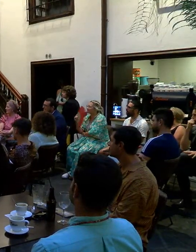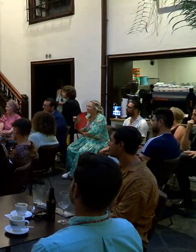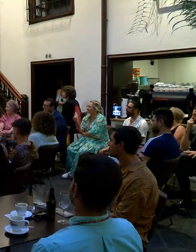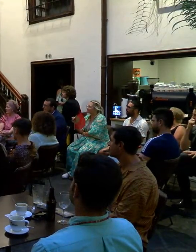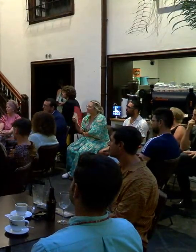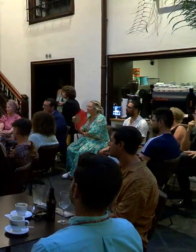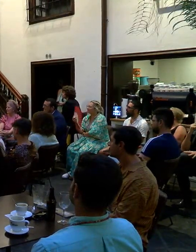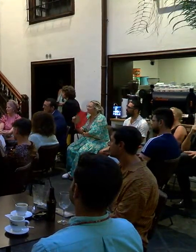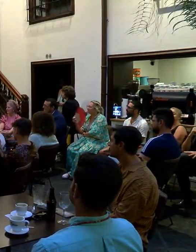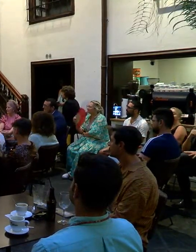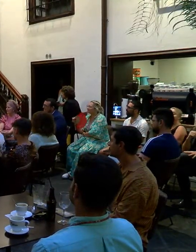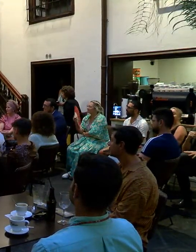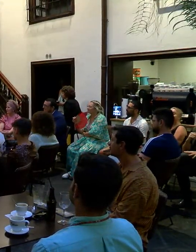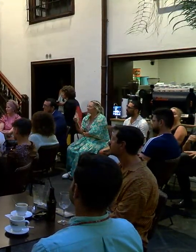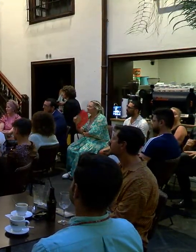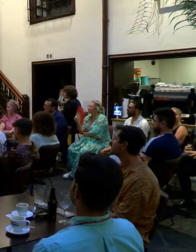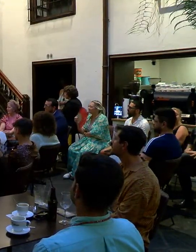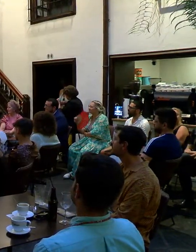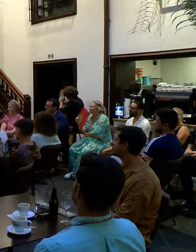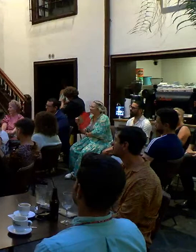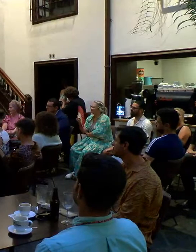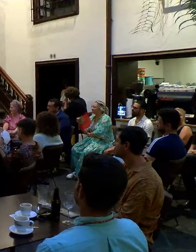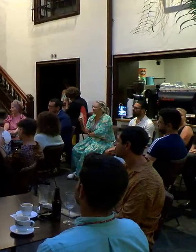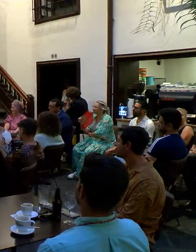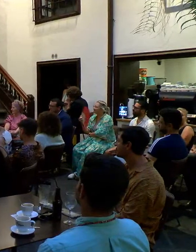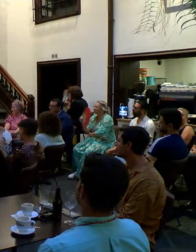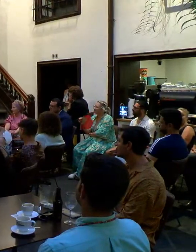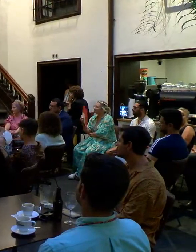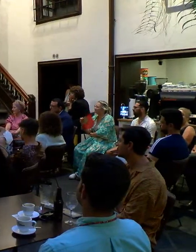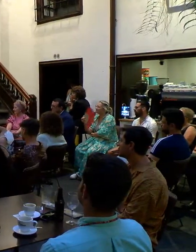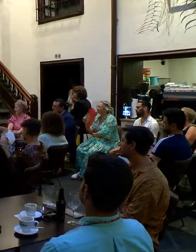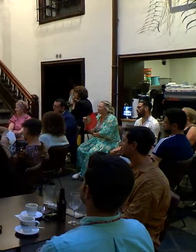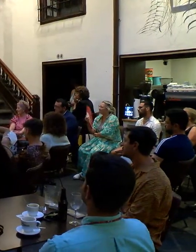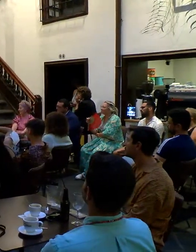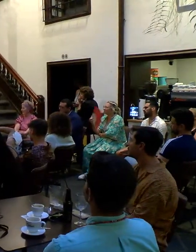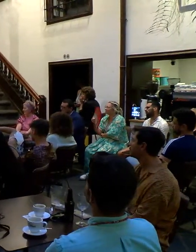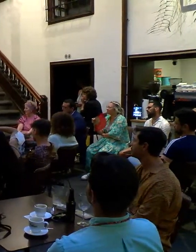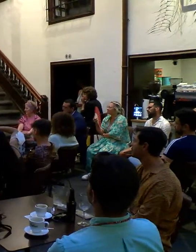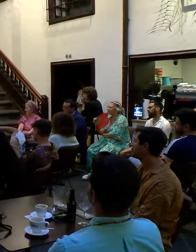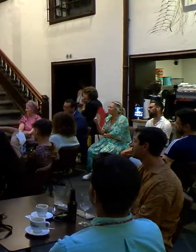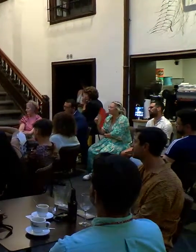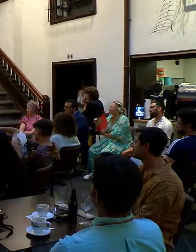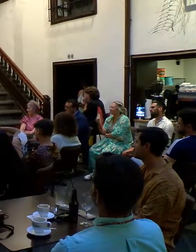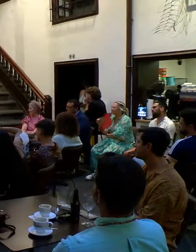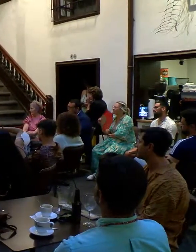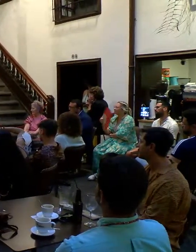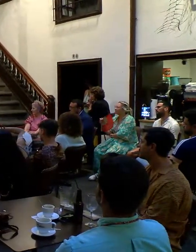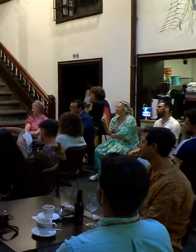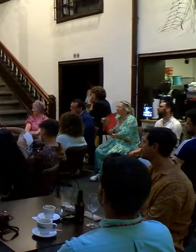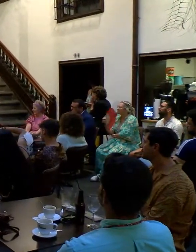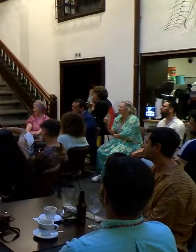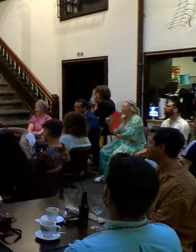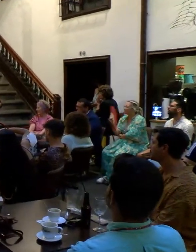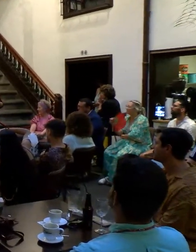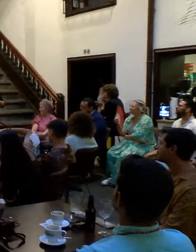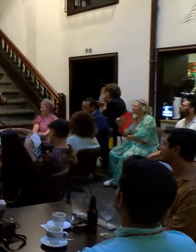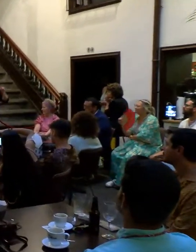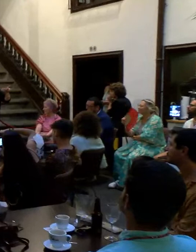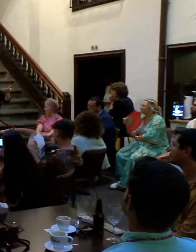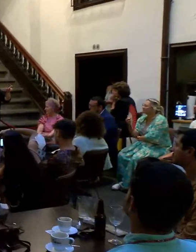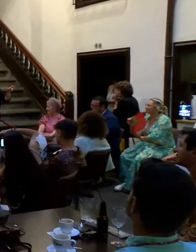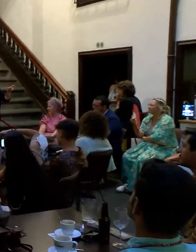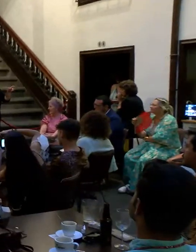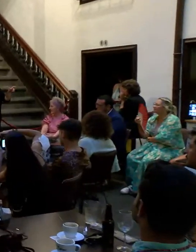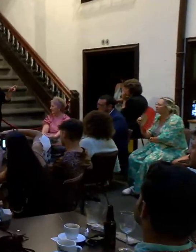quiero decir a todos ellos en nombre de todos los que conformáis La Palma los que estáis presentes los que han estado esta mañana y los que no estáis pero vais a